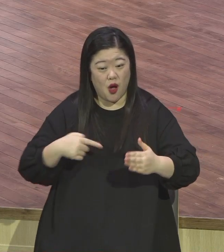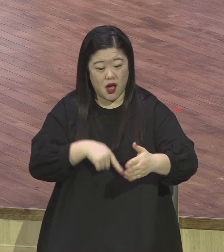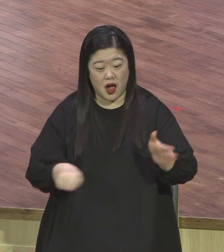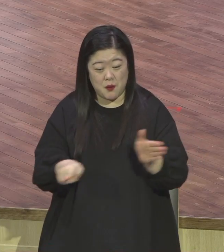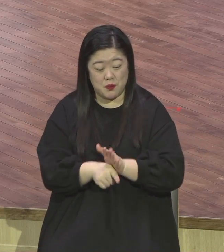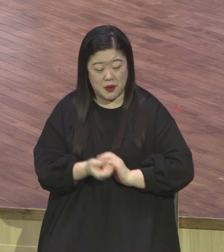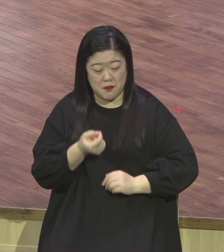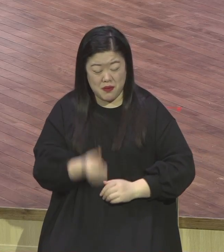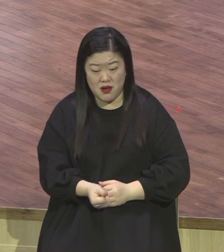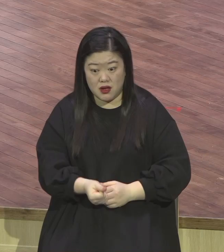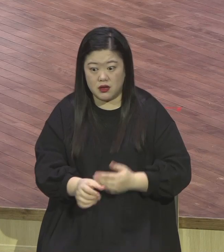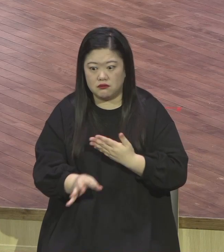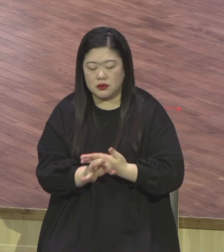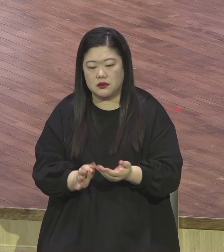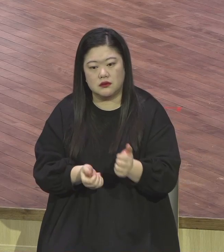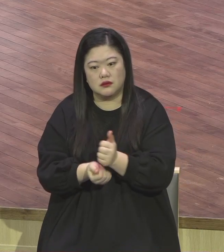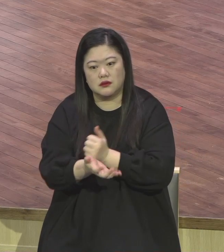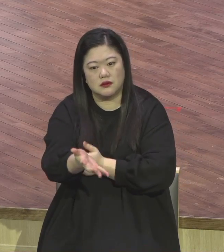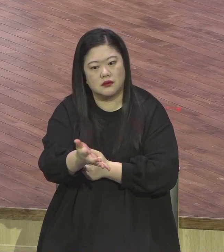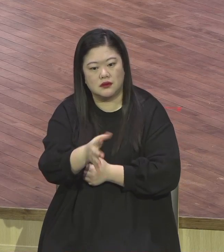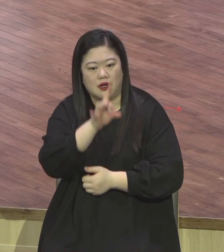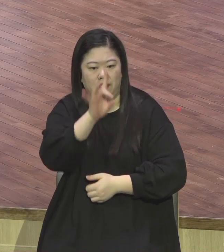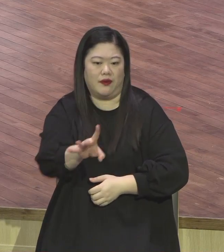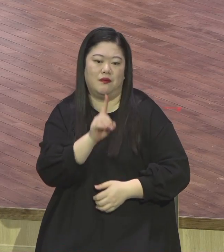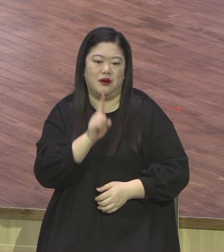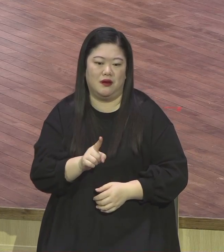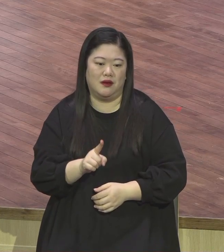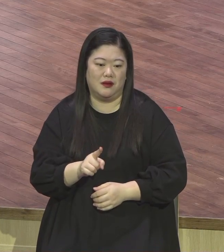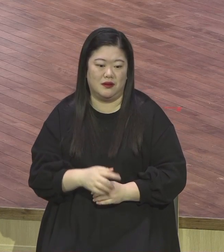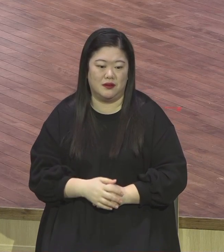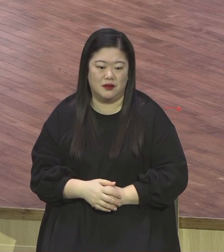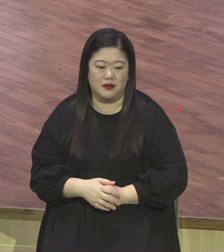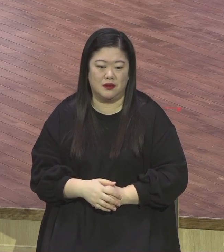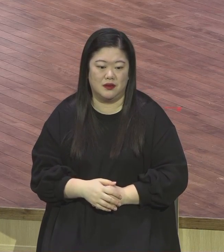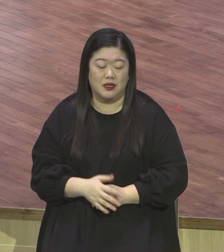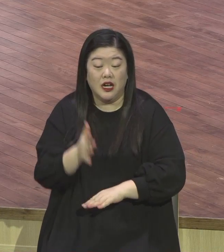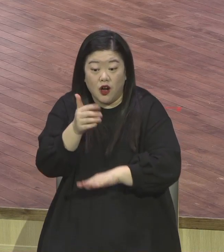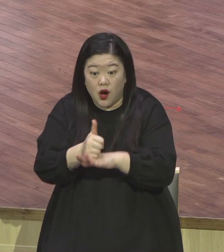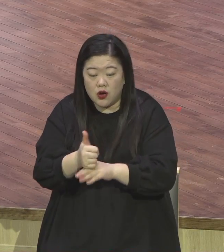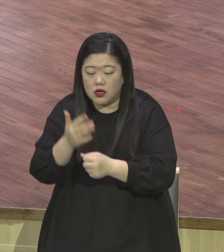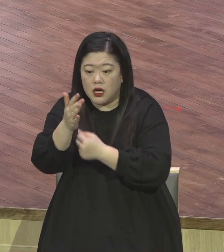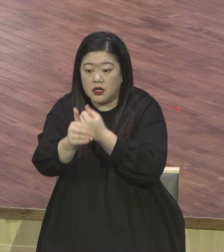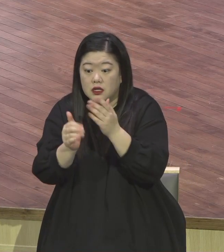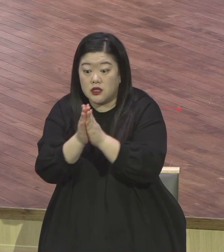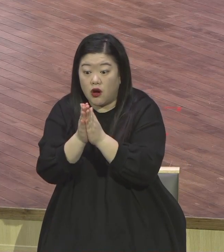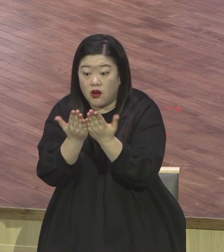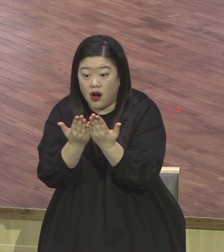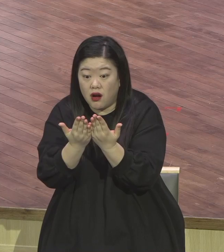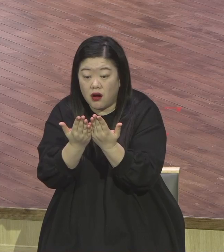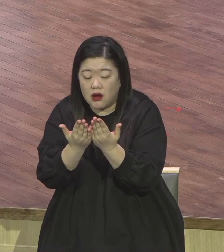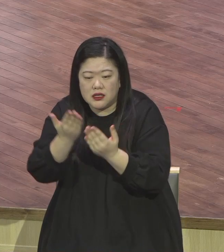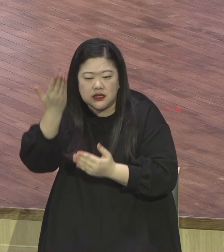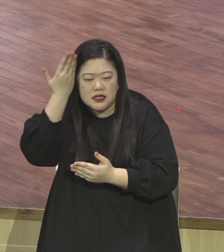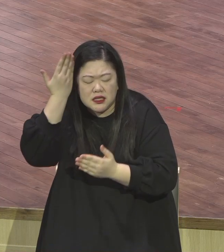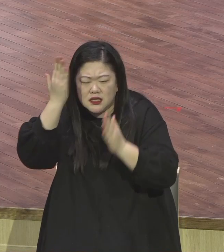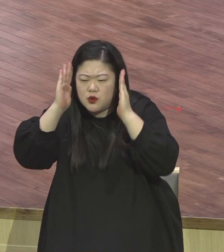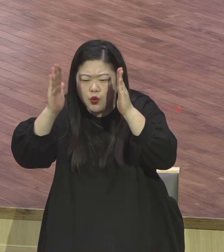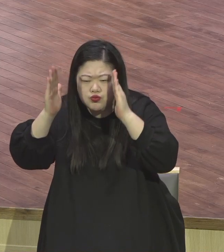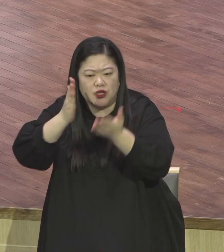여러분이 말씀받을 때 절대 지식적으로 받지 마시길 바랍니다 내면 깊숙이 자기를 돌아본